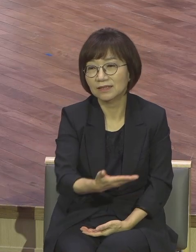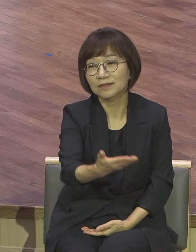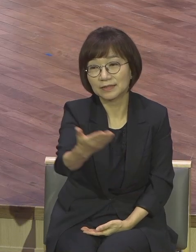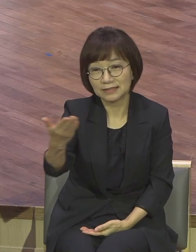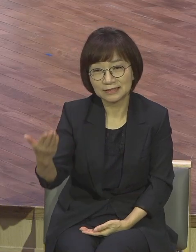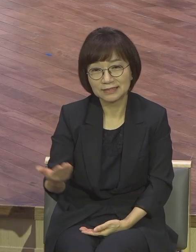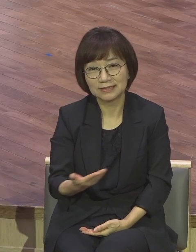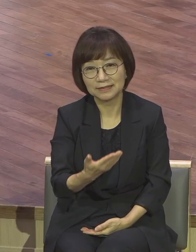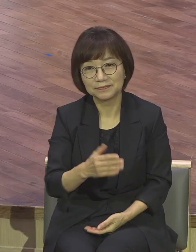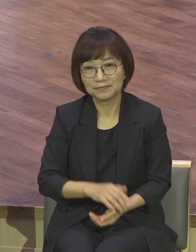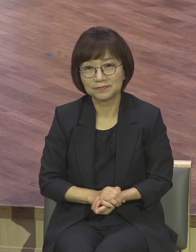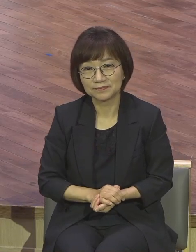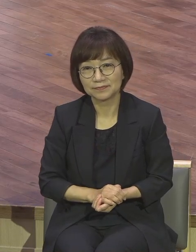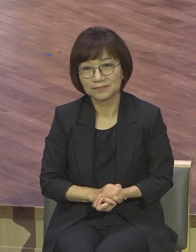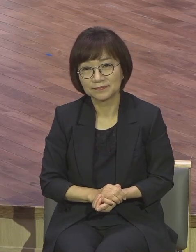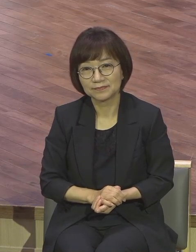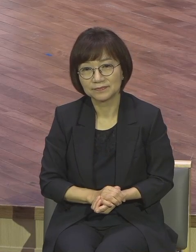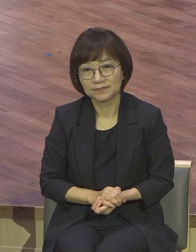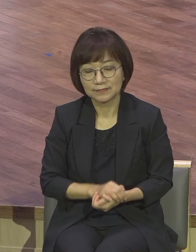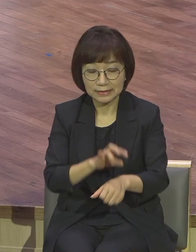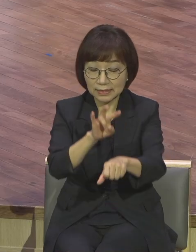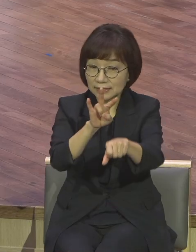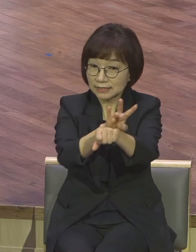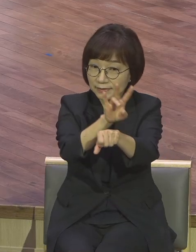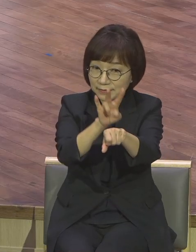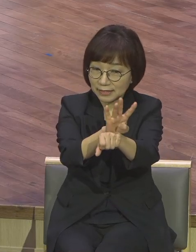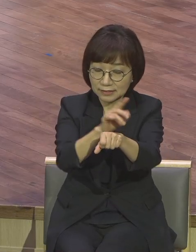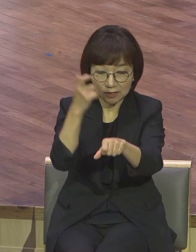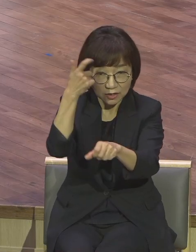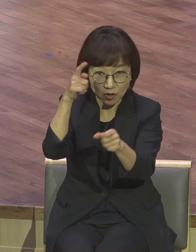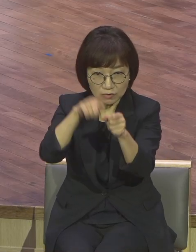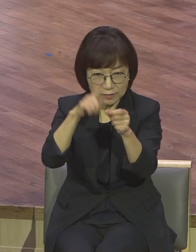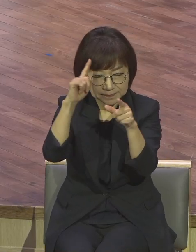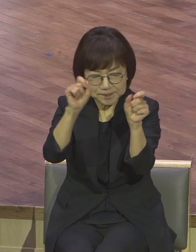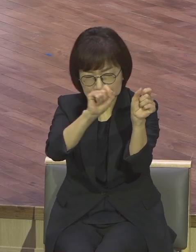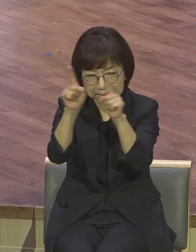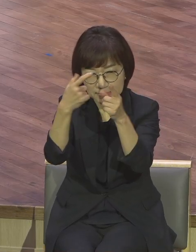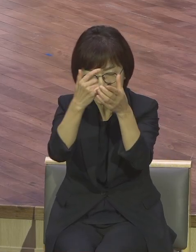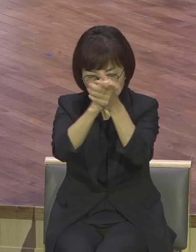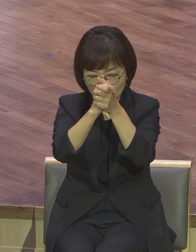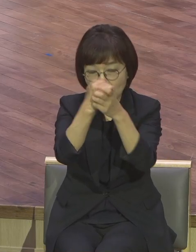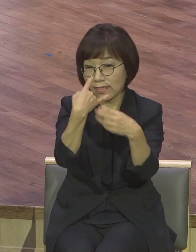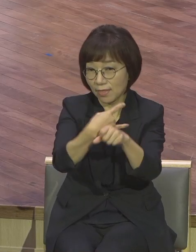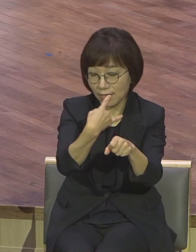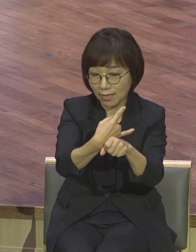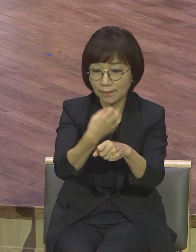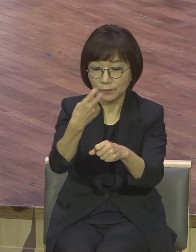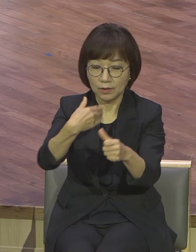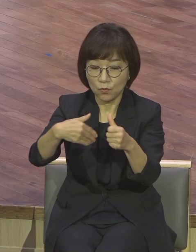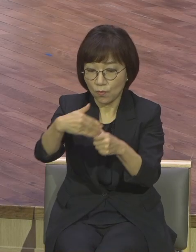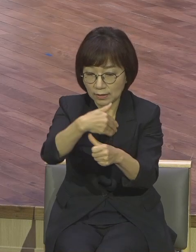24시 영적으로 깨어 기도하면서 모두 환경 상황을 뛰어넘어서